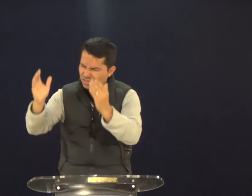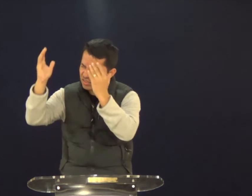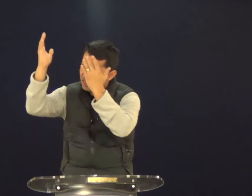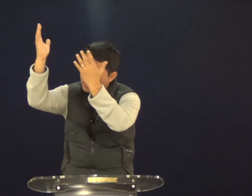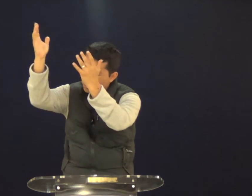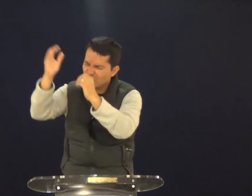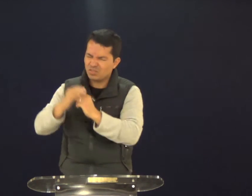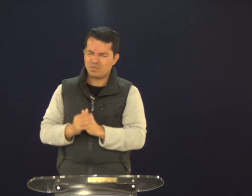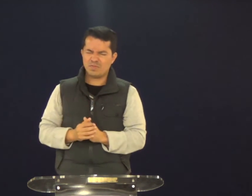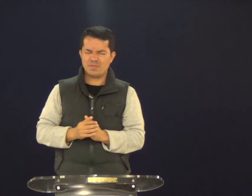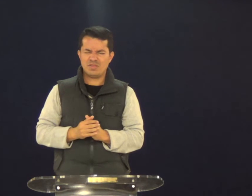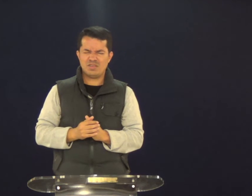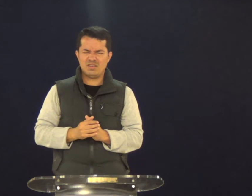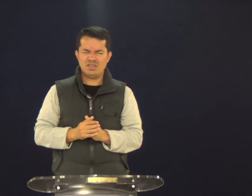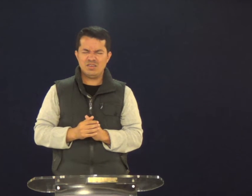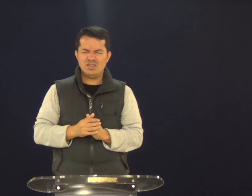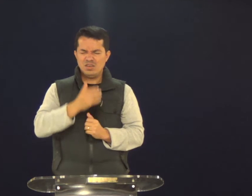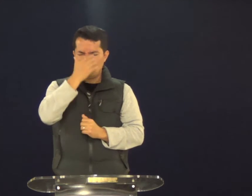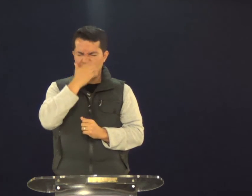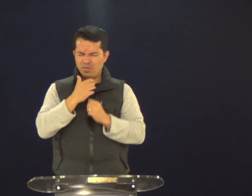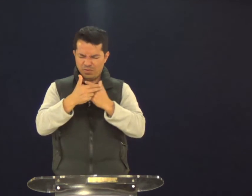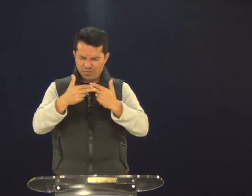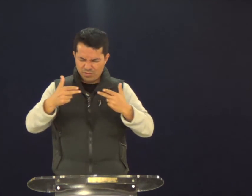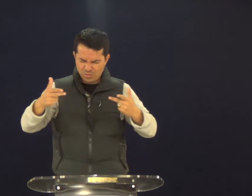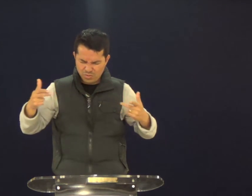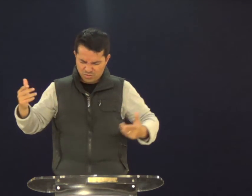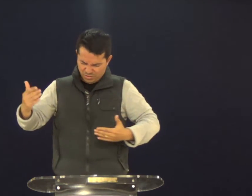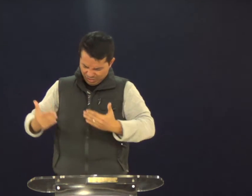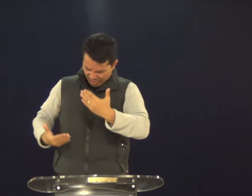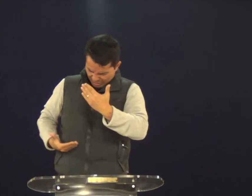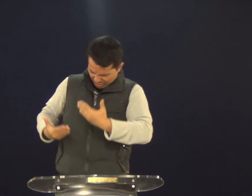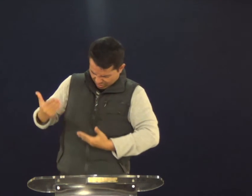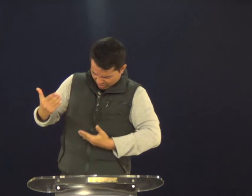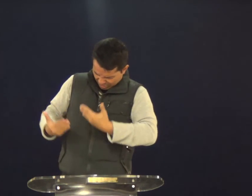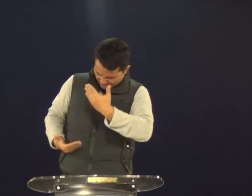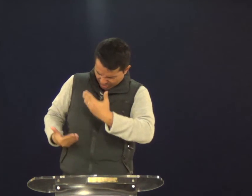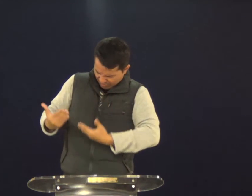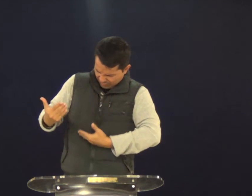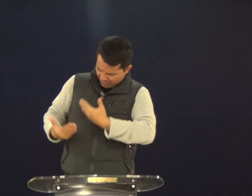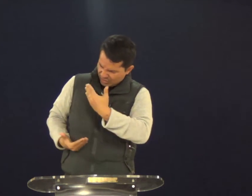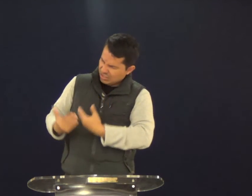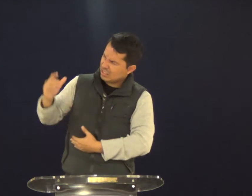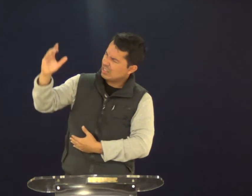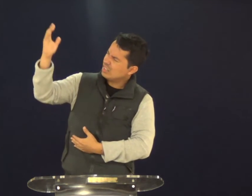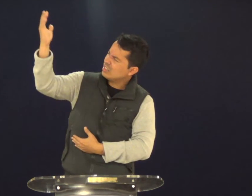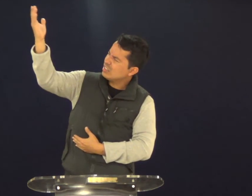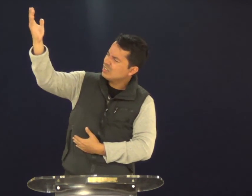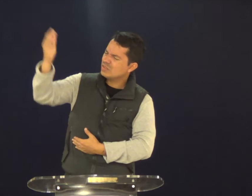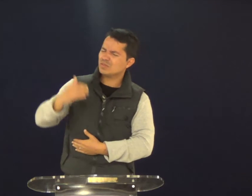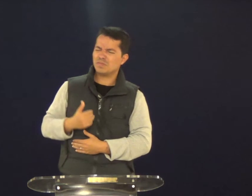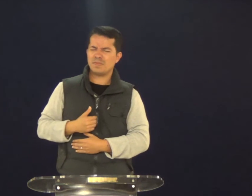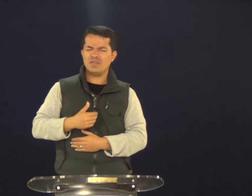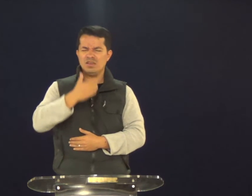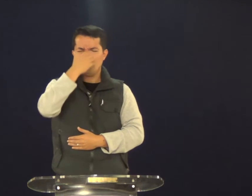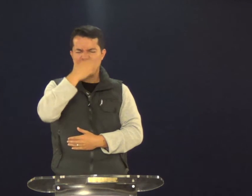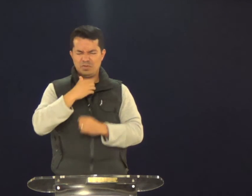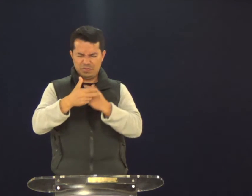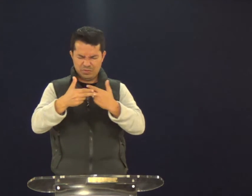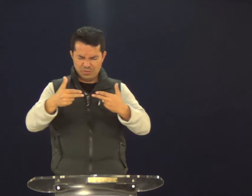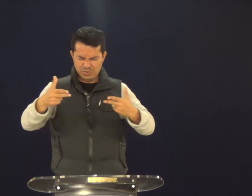adoração ao Senhor. Que esse fruto seja o serviço a Ti. Que